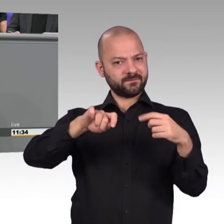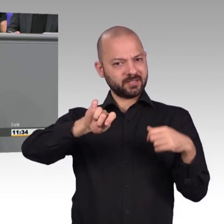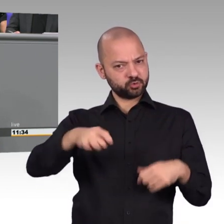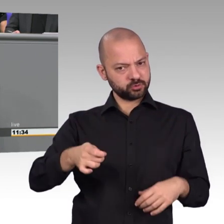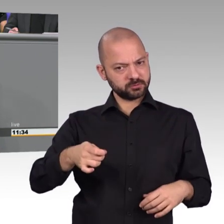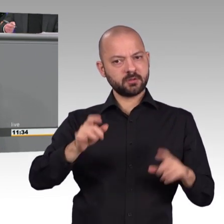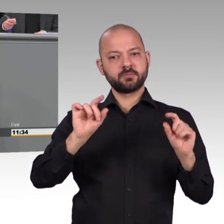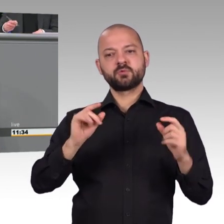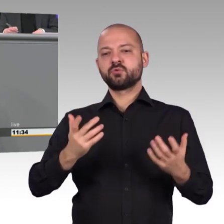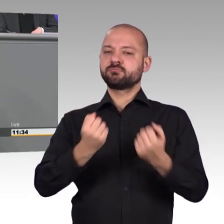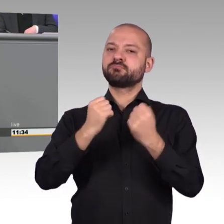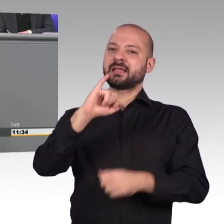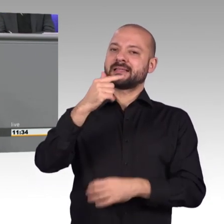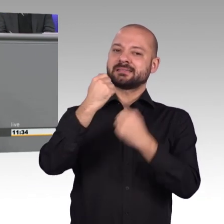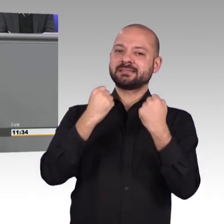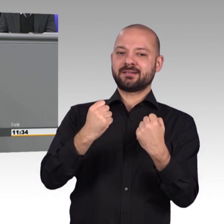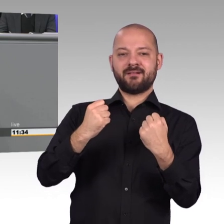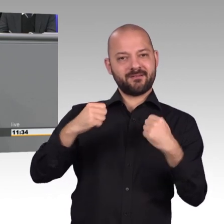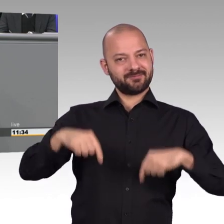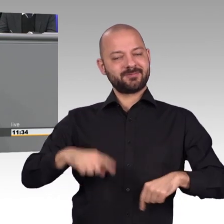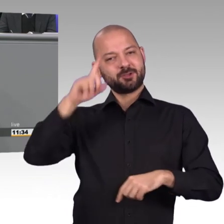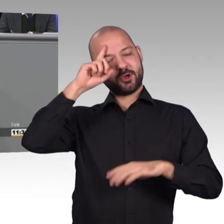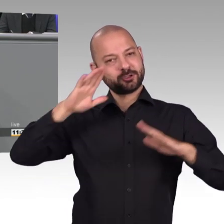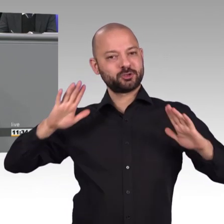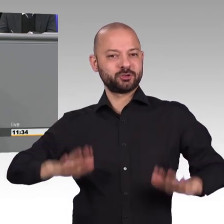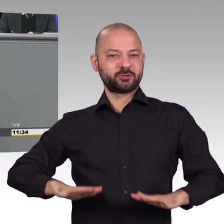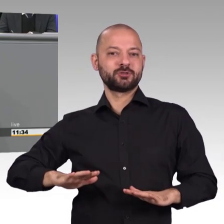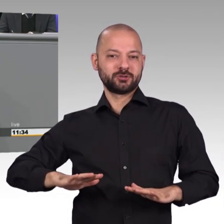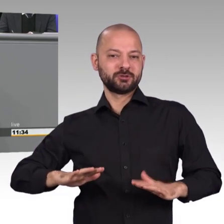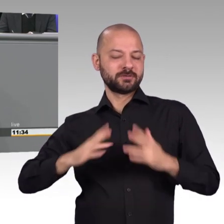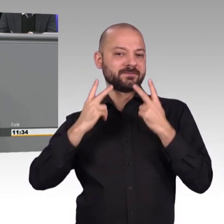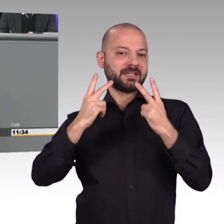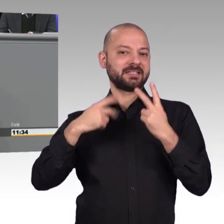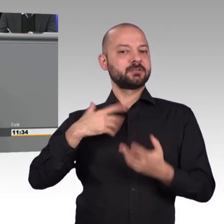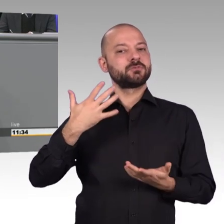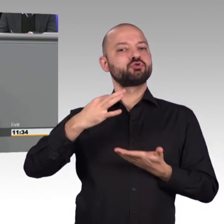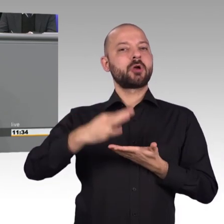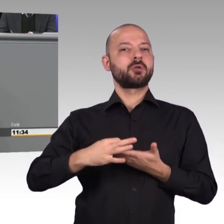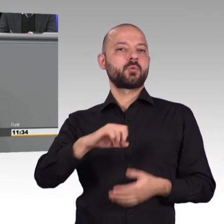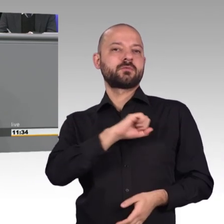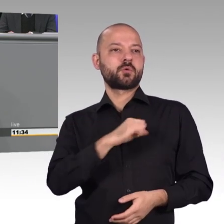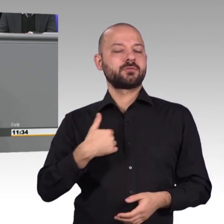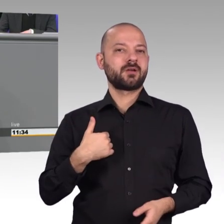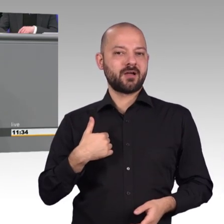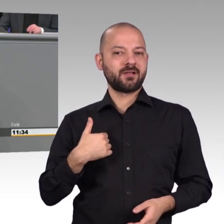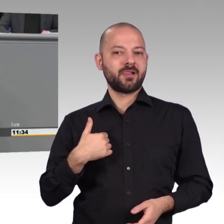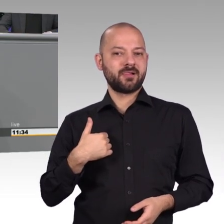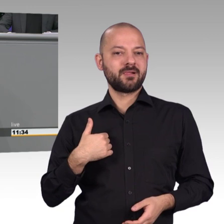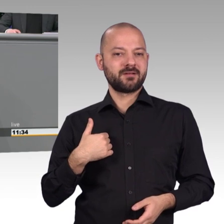Investitionen in die entsprechenden Lehrstühle, in die Hochschulen, das Fraunhofer-Institut, aber auch die privaten Unternehmen, die wir in die Verantwortung nehmen wollen.